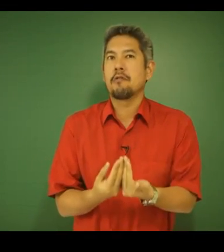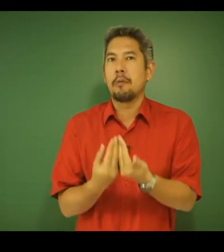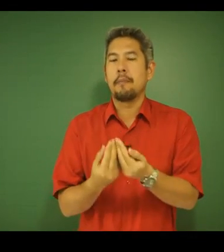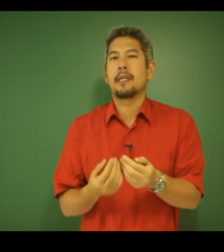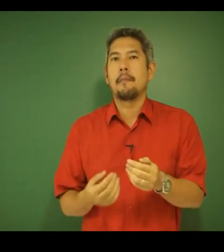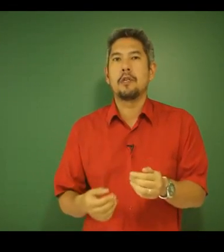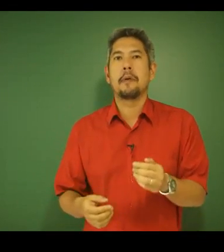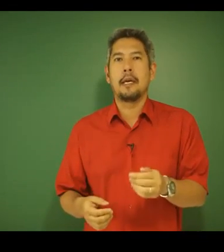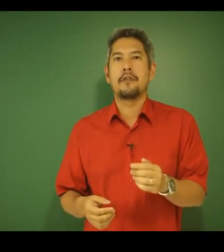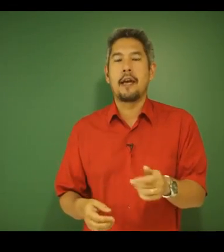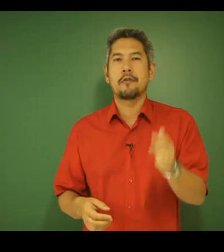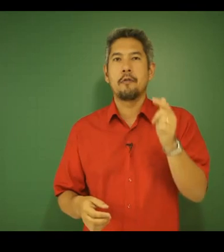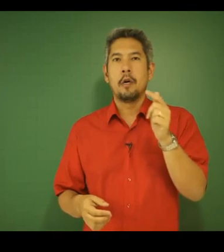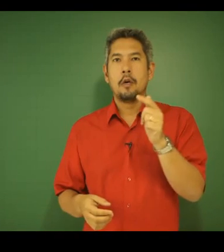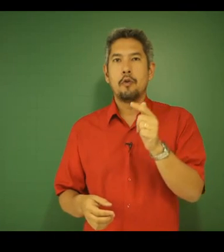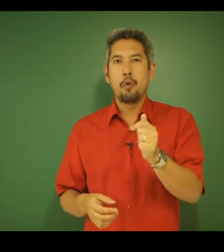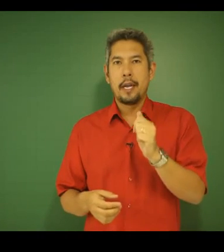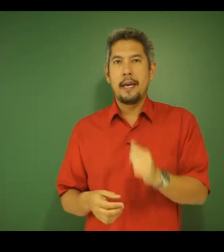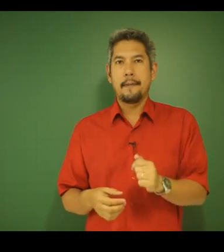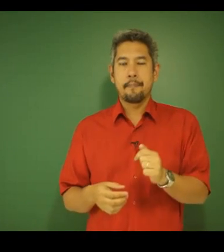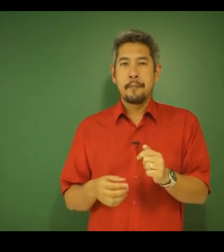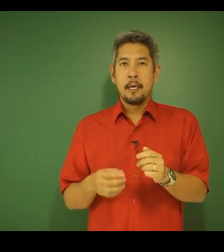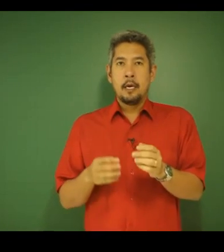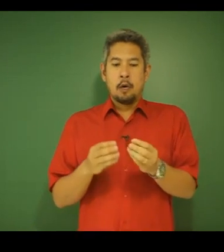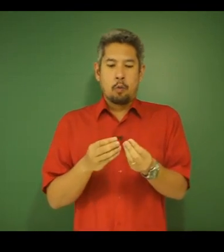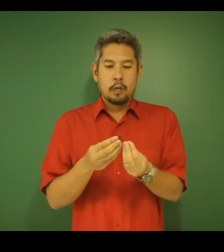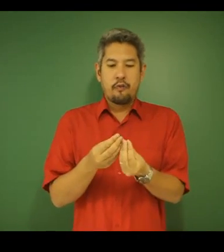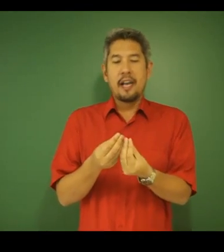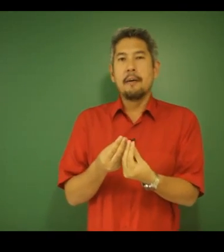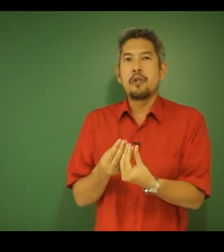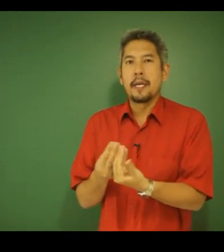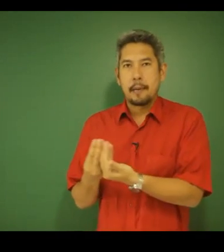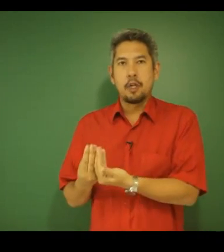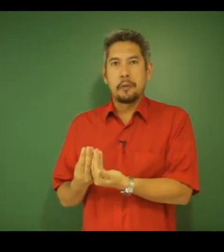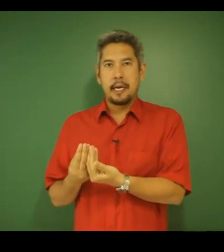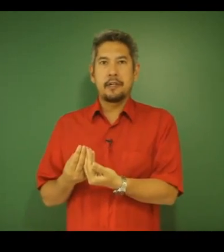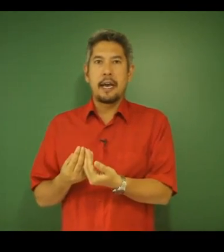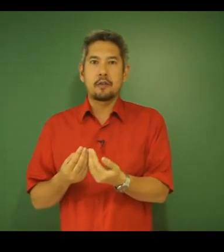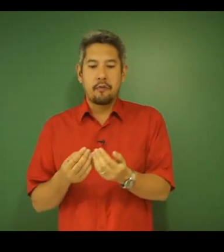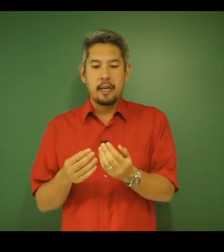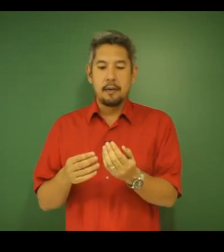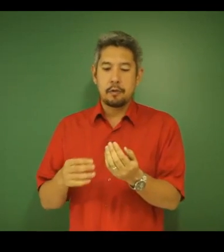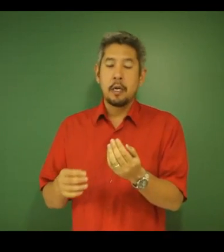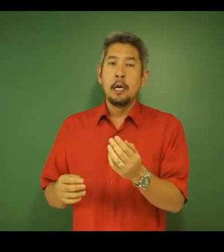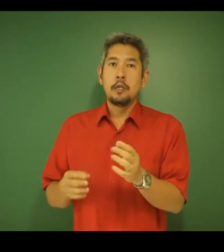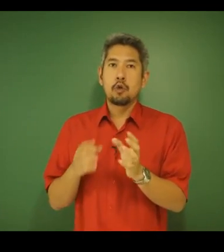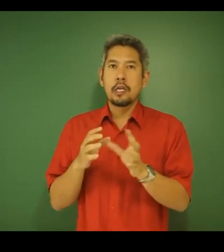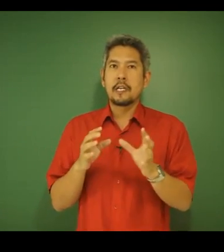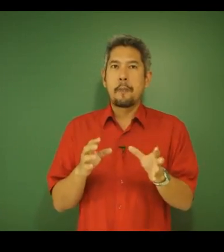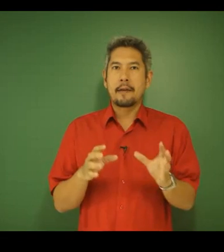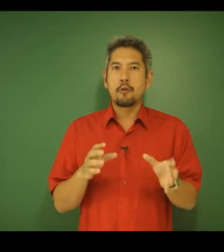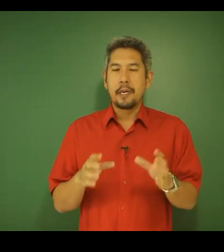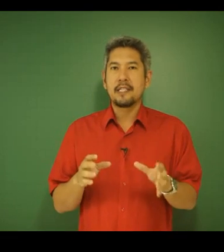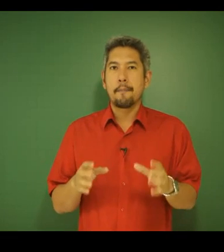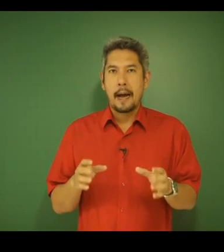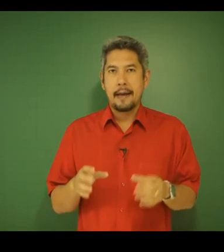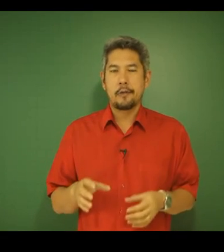sobre Metabolismo Energético no Enem. Quando falamos de Metabolismo Energético, falamos de dois aspectos principais,